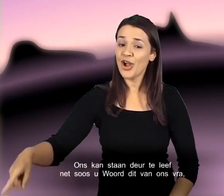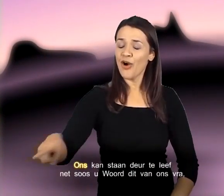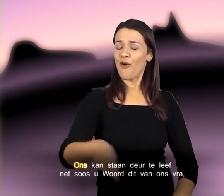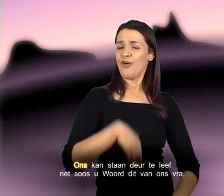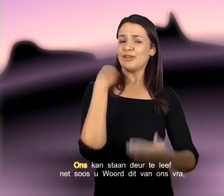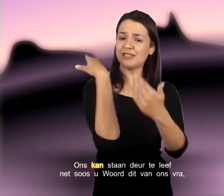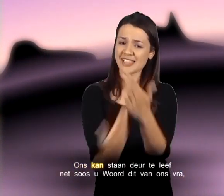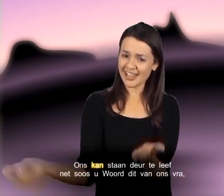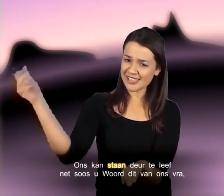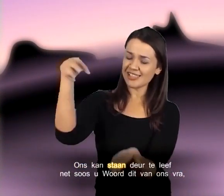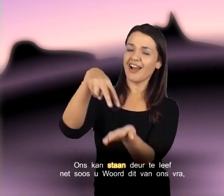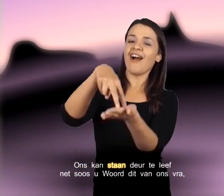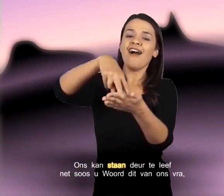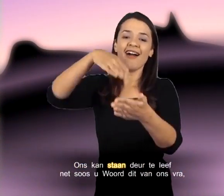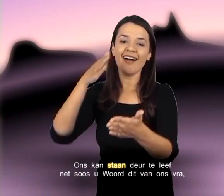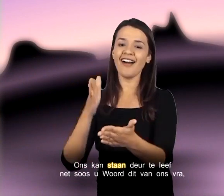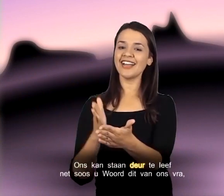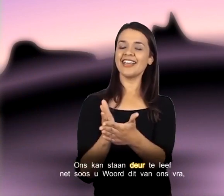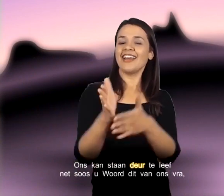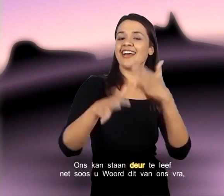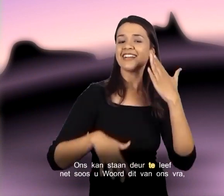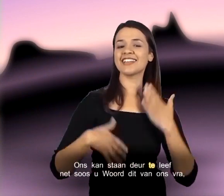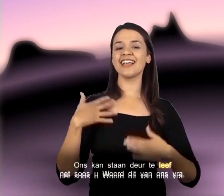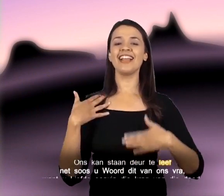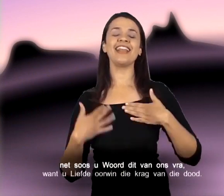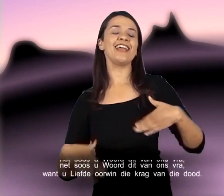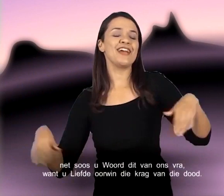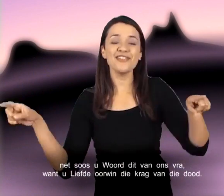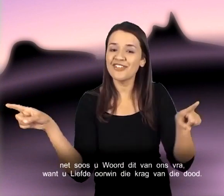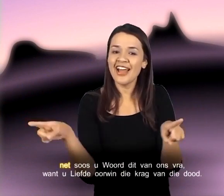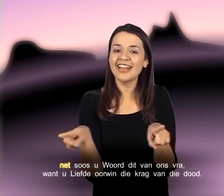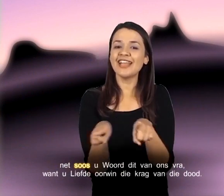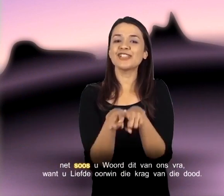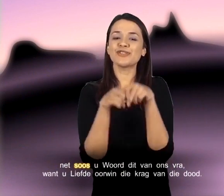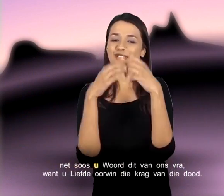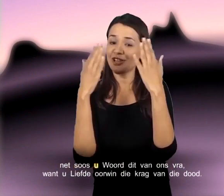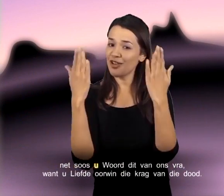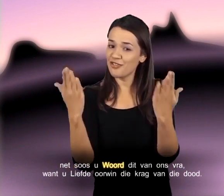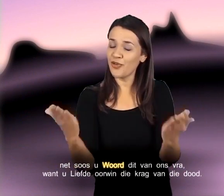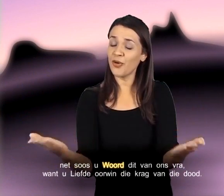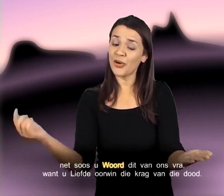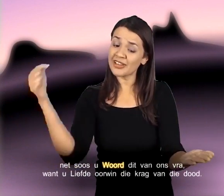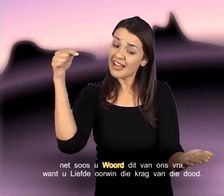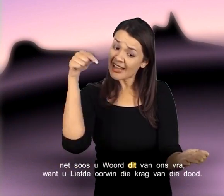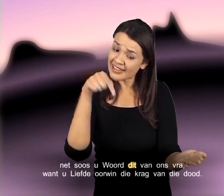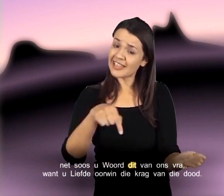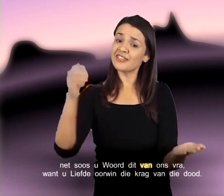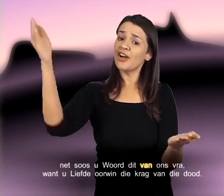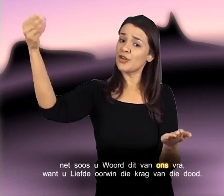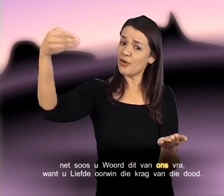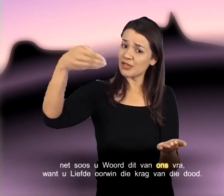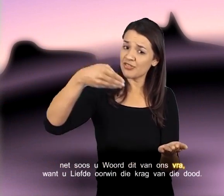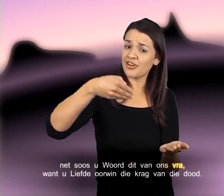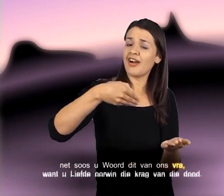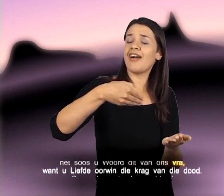Ons kan staan Ons leefde leef Net soos die woord Dit